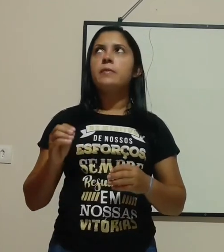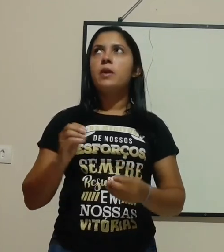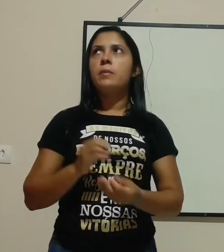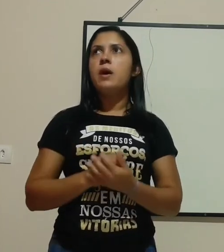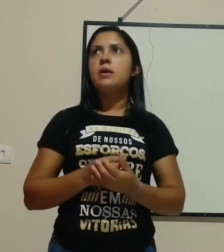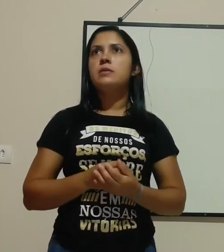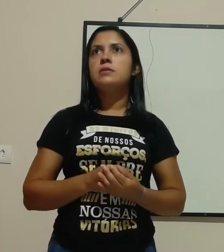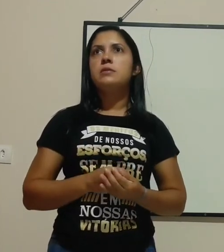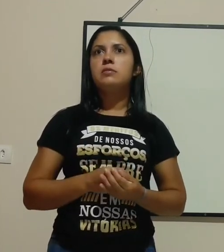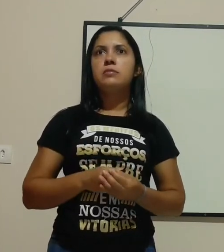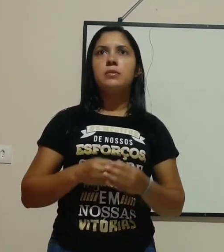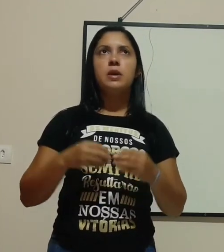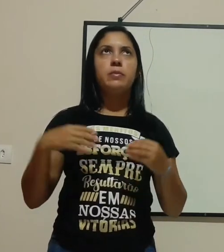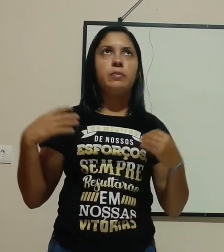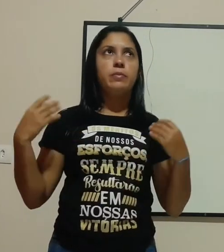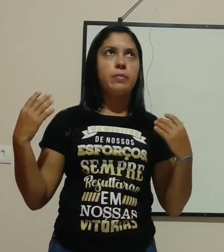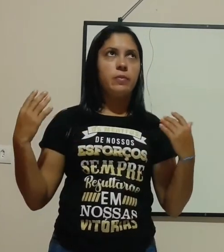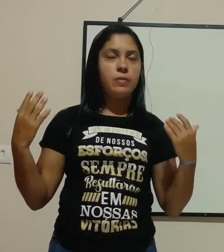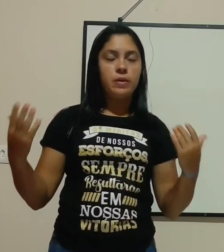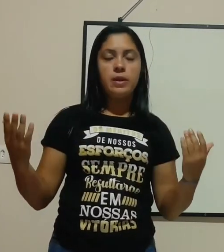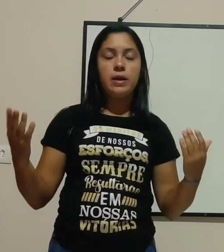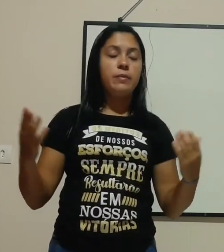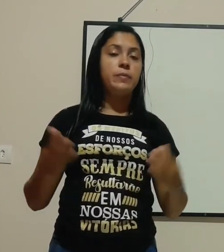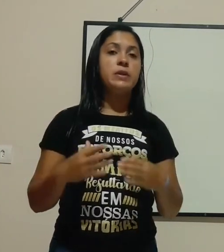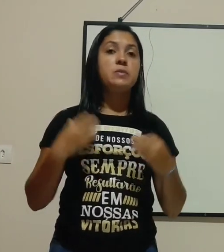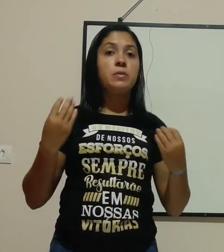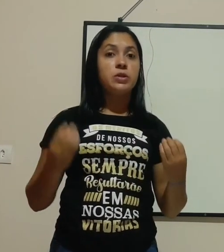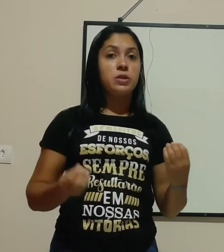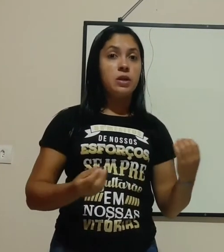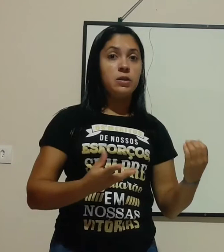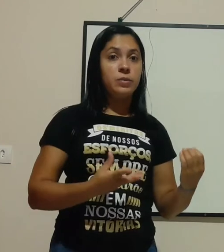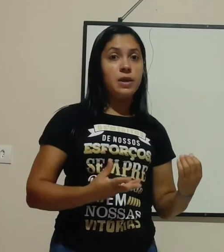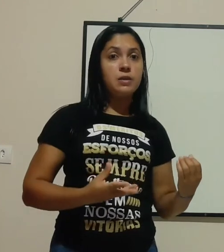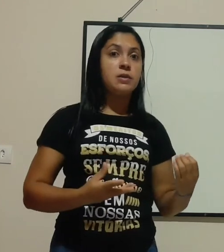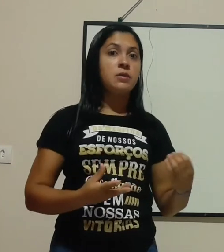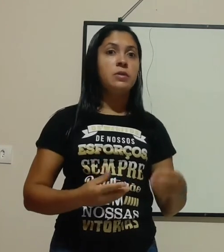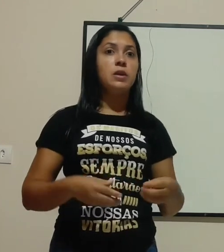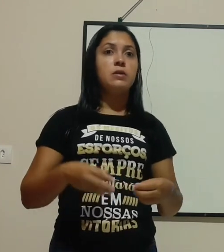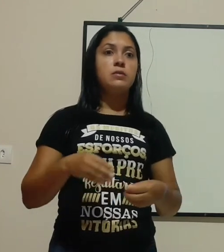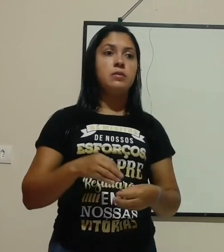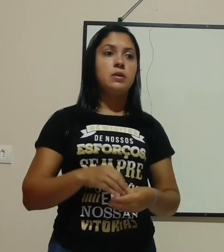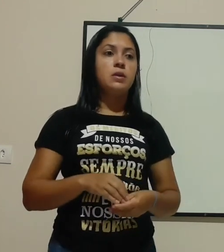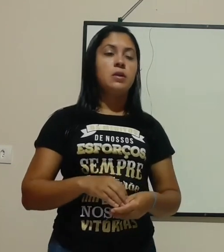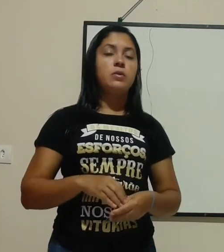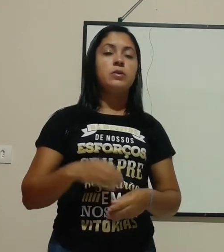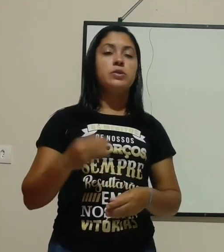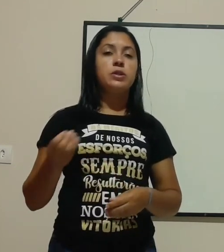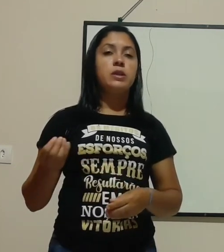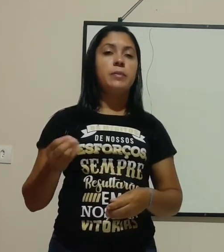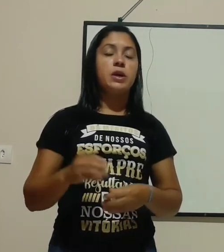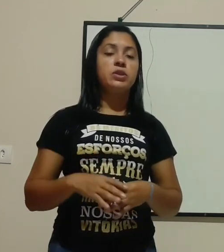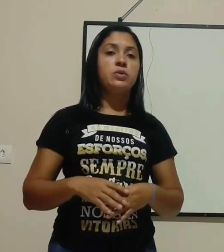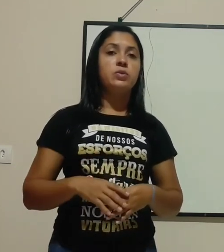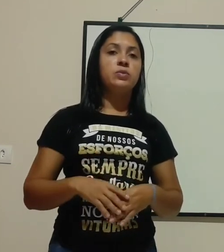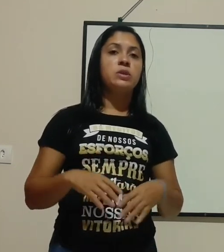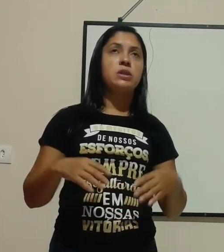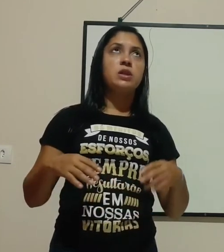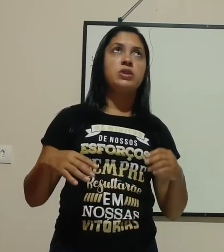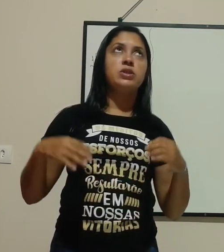mas principalmente na iluminação, quando chega na parte noturna, que a gente